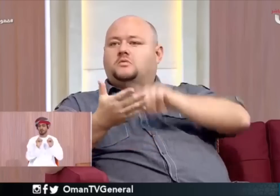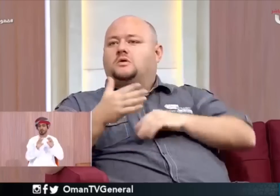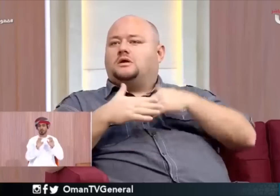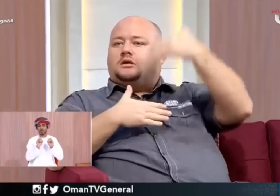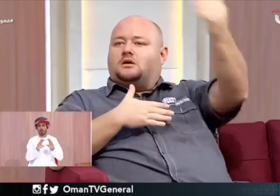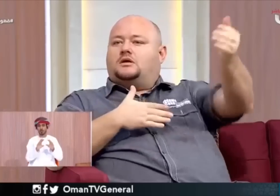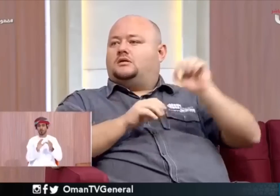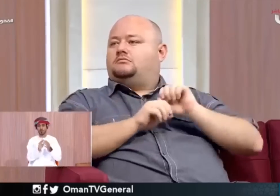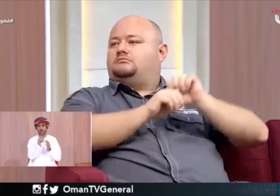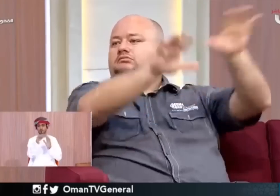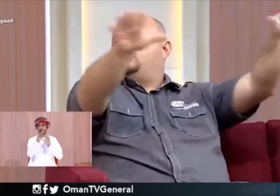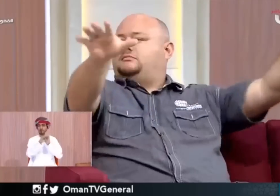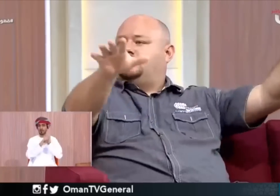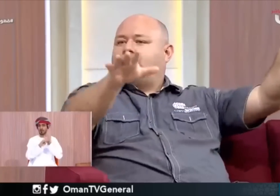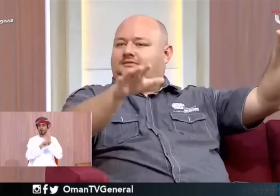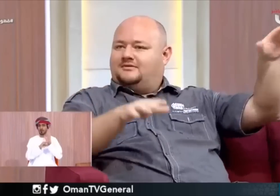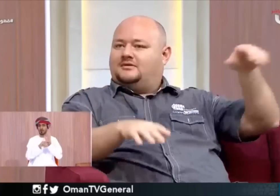برنامج رسمي للدولة